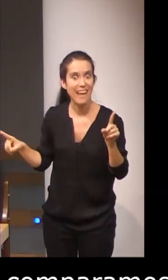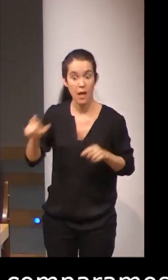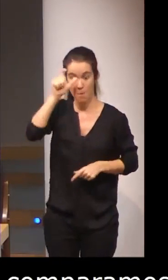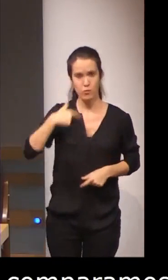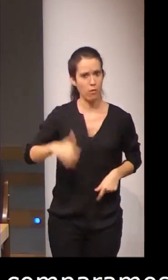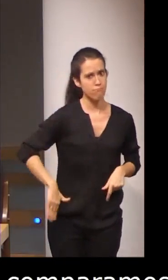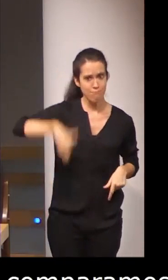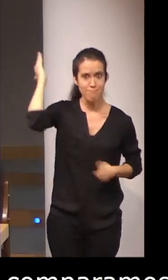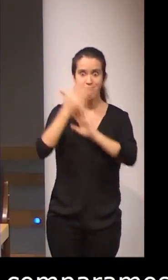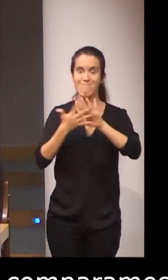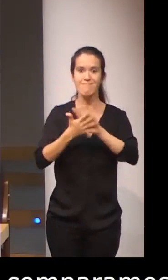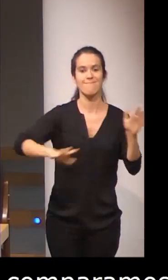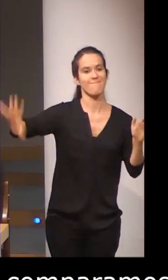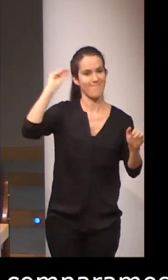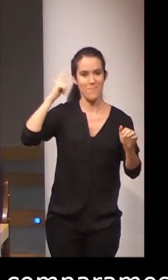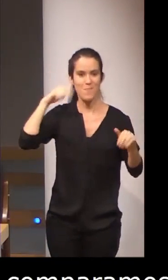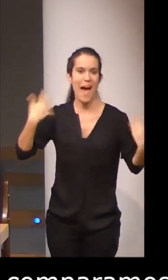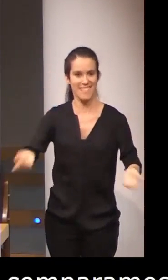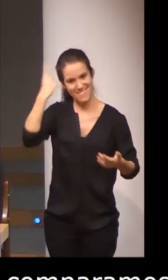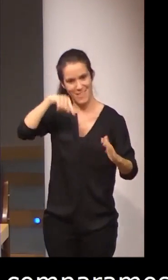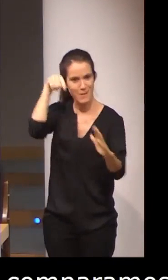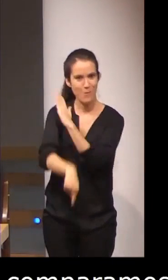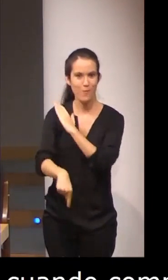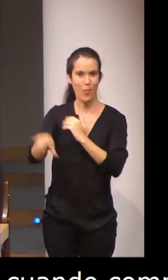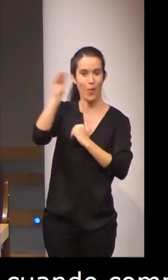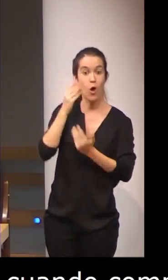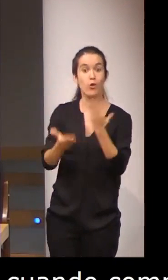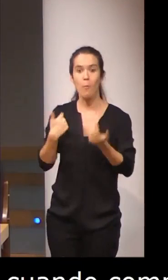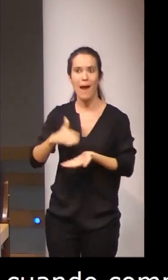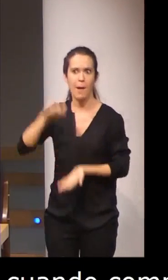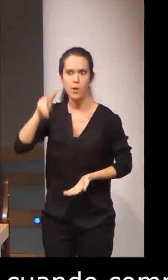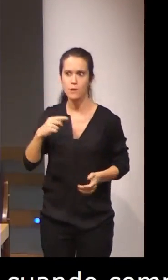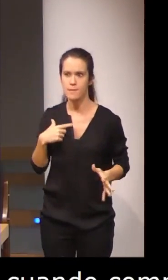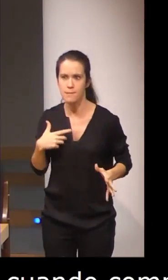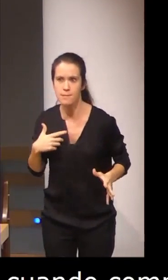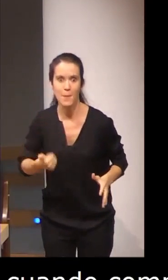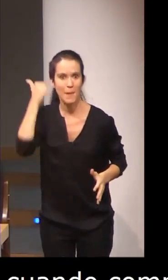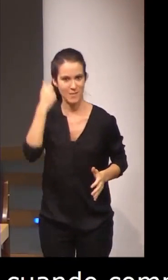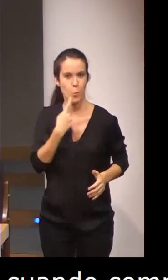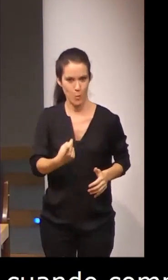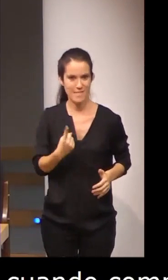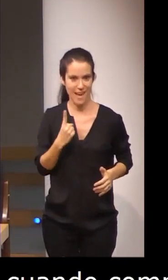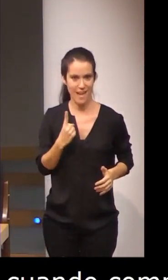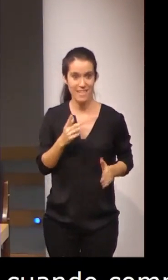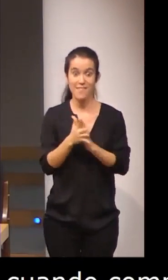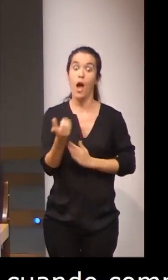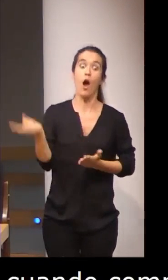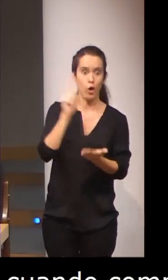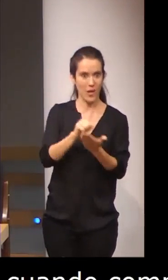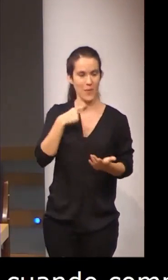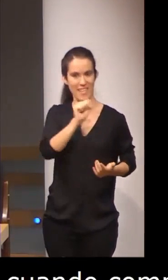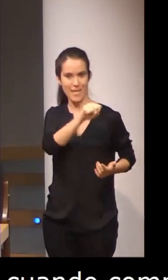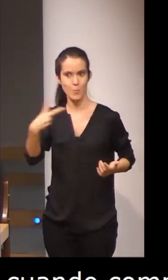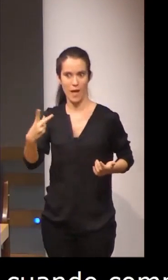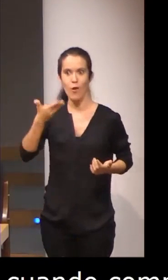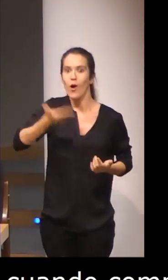nativas comprenden mucho más la lengua de signos que los que no son nativos. Es decir, otra vez vuelve a aparecer el resultado de